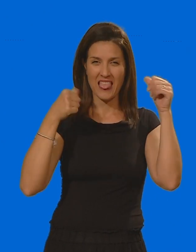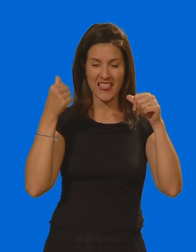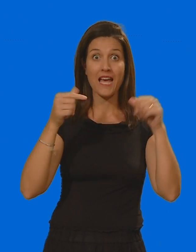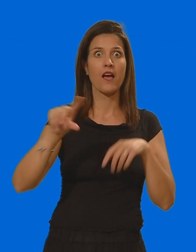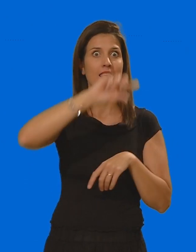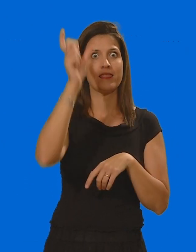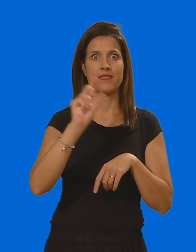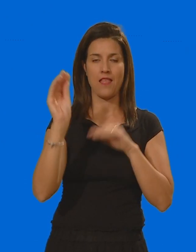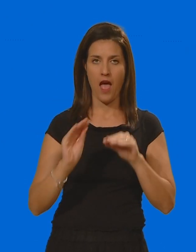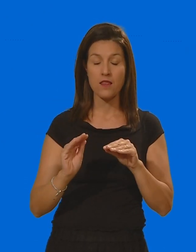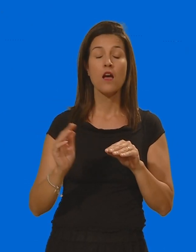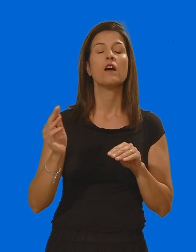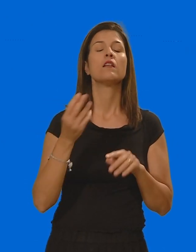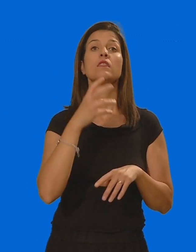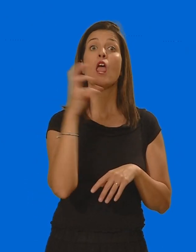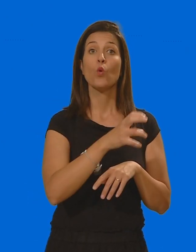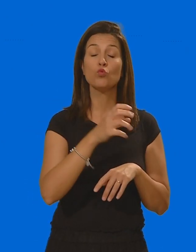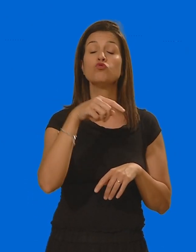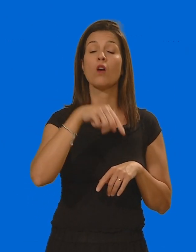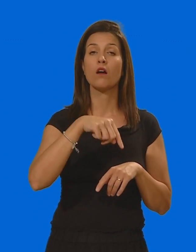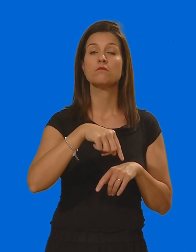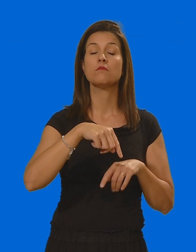Denunciato il direttore sanitario di un ambulatorio di Lecce